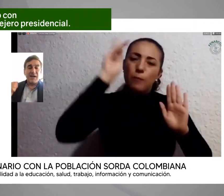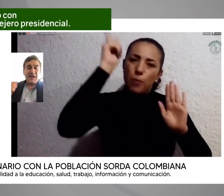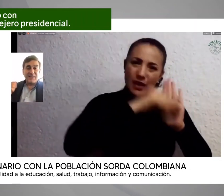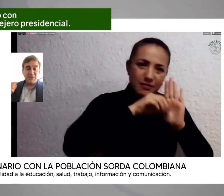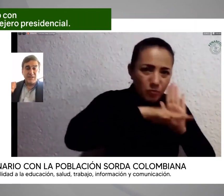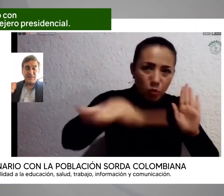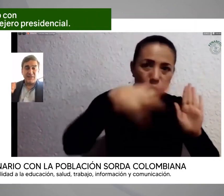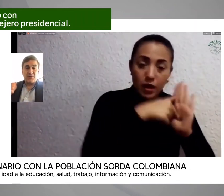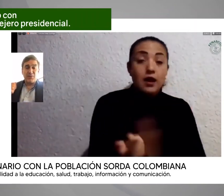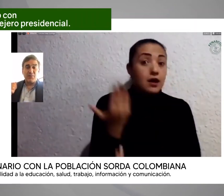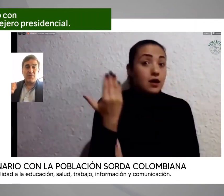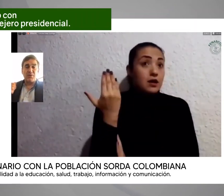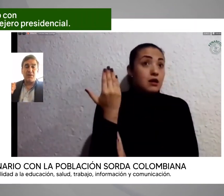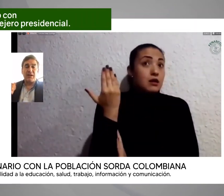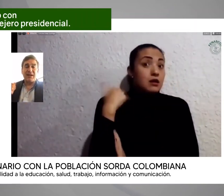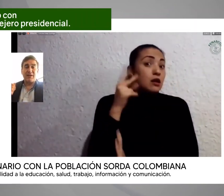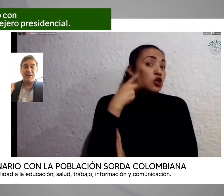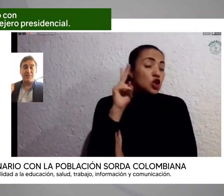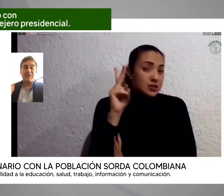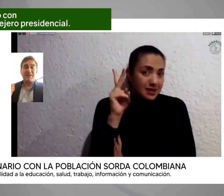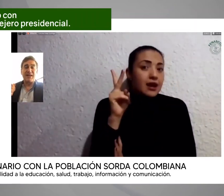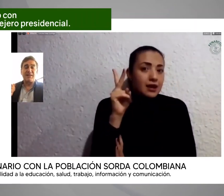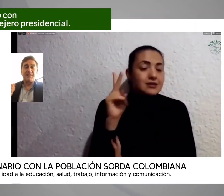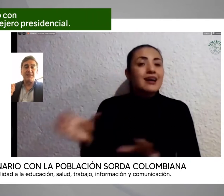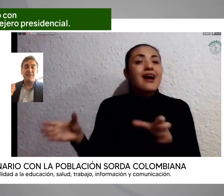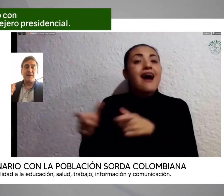tenga un cumplimiento, incluso se incluya dentro de las políticas públicas.